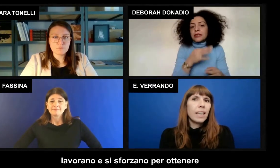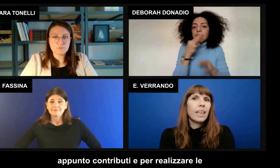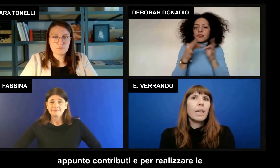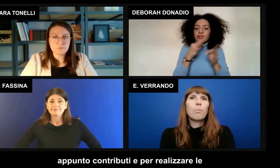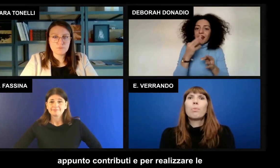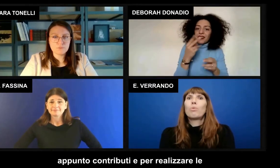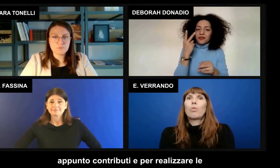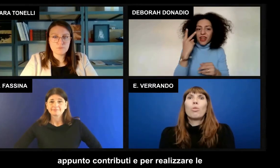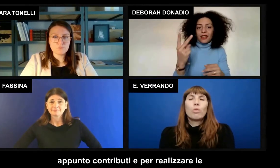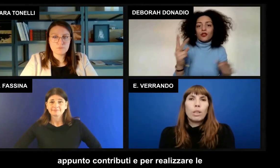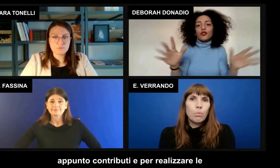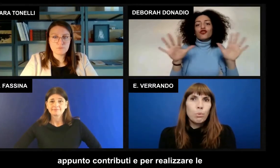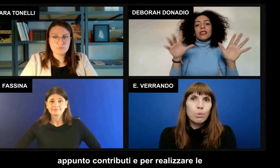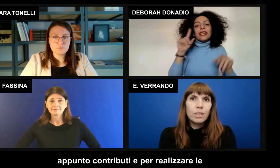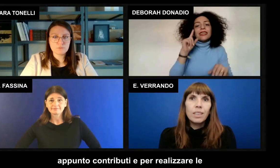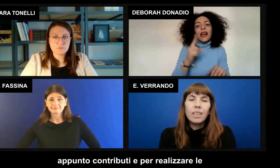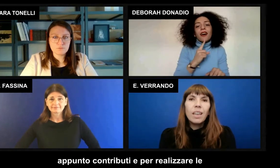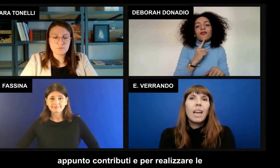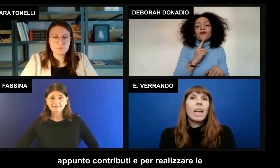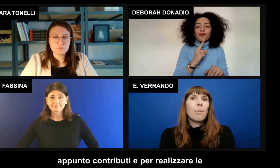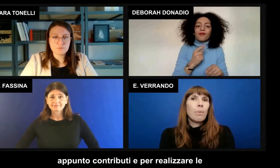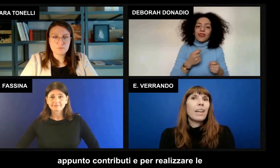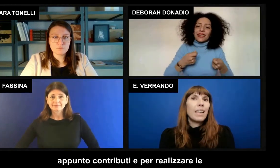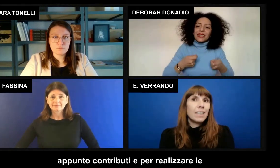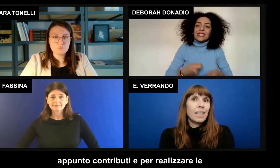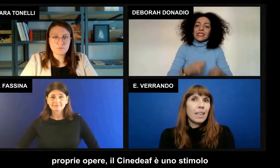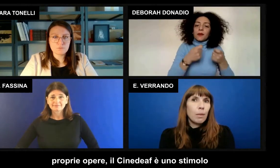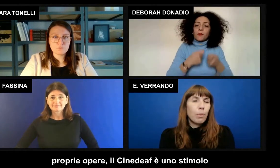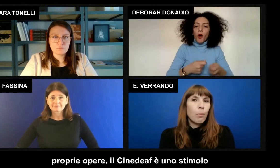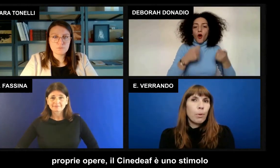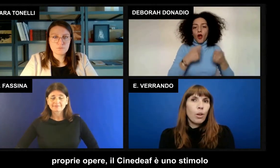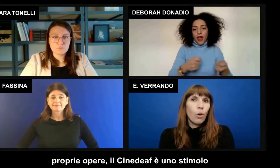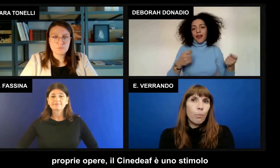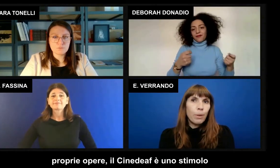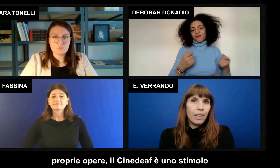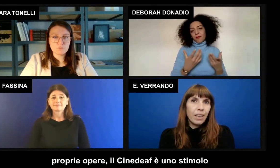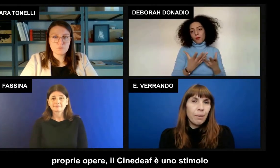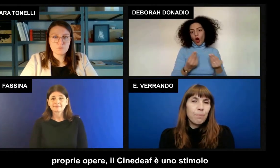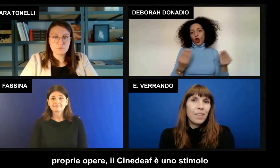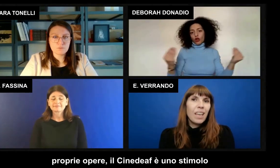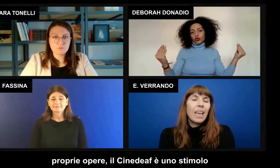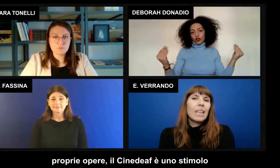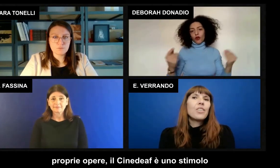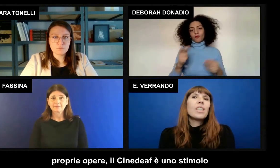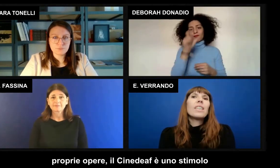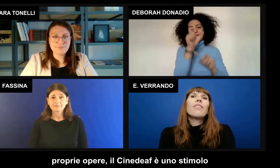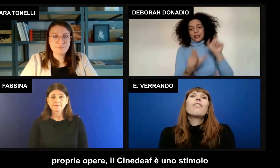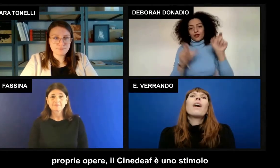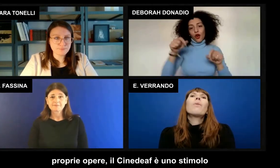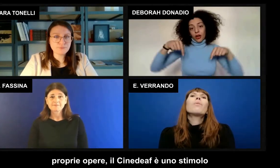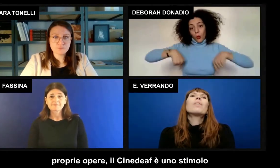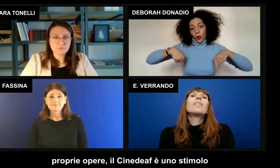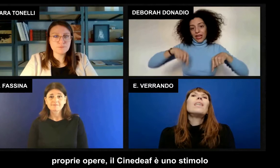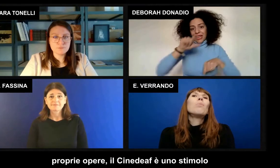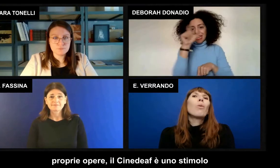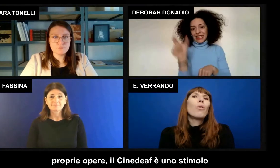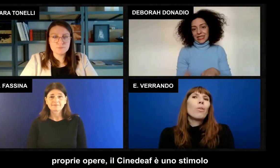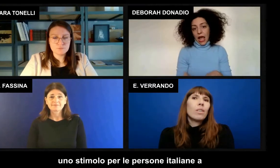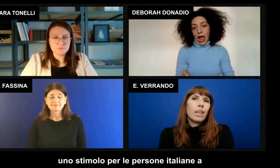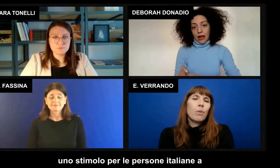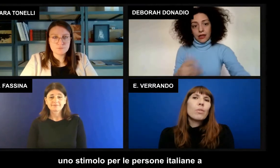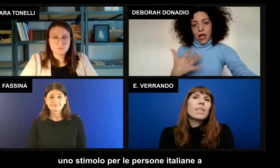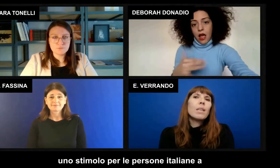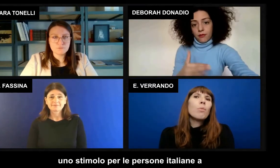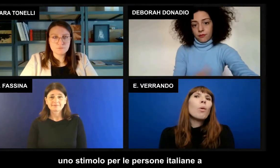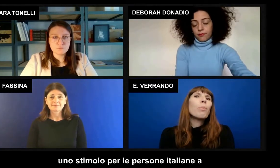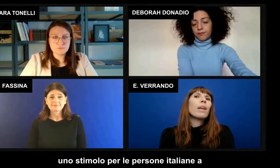ottenere, appunto, i contributi e per realizzare le proprie opere. Il Cinedef è uno stimolo.